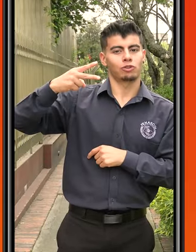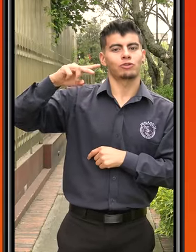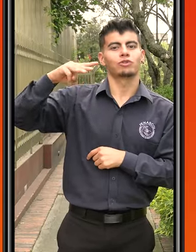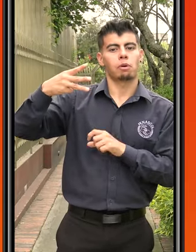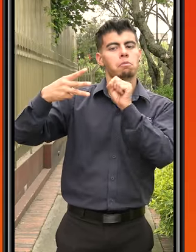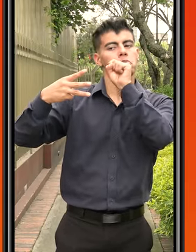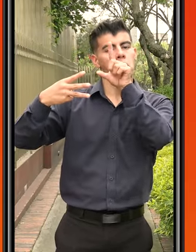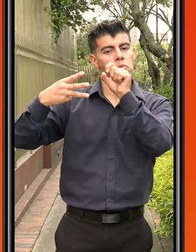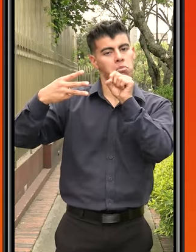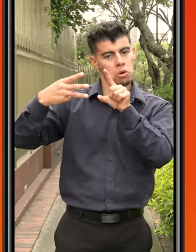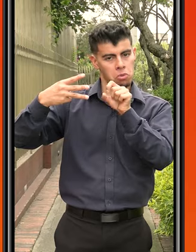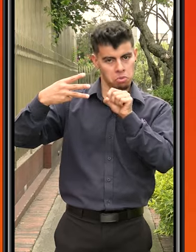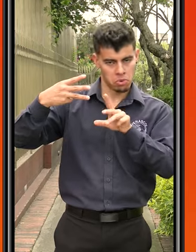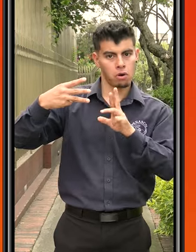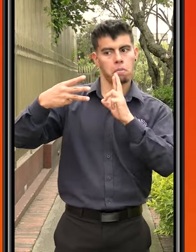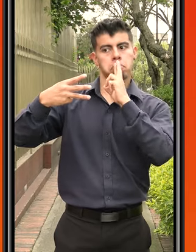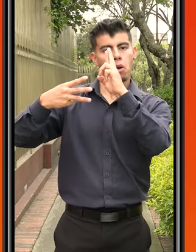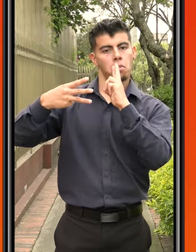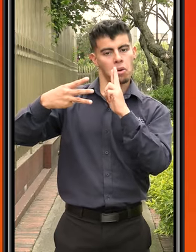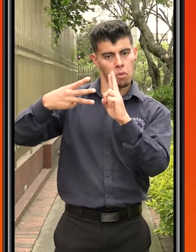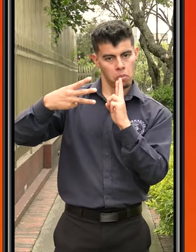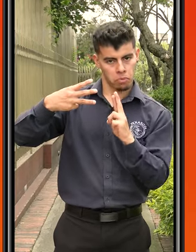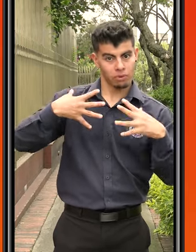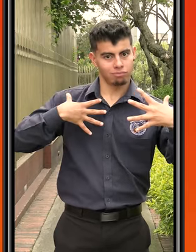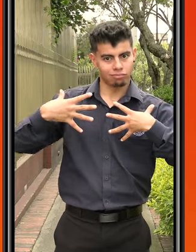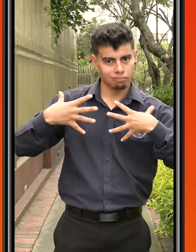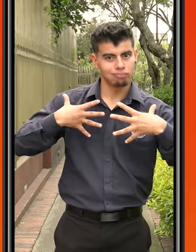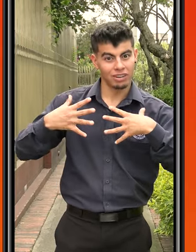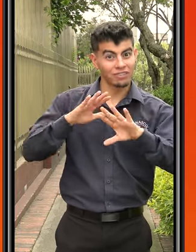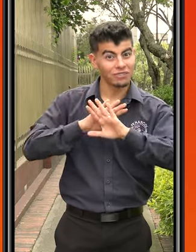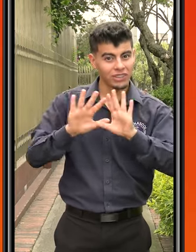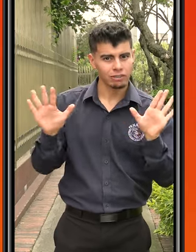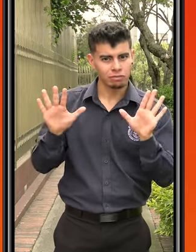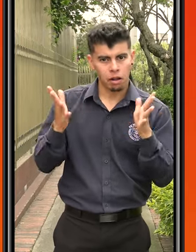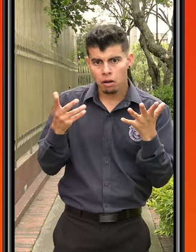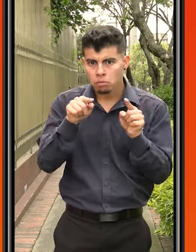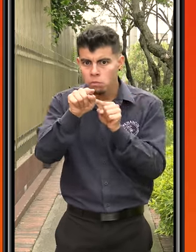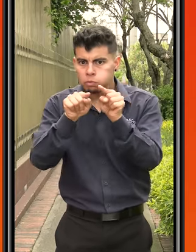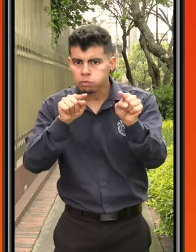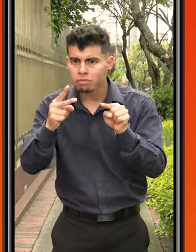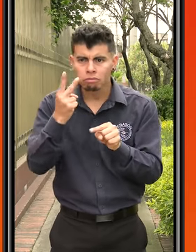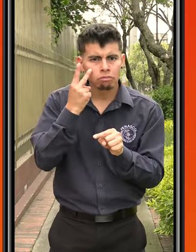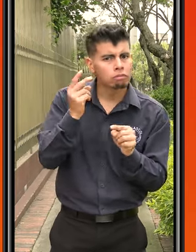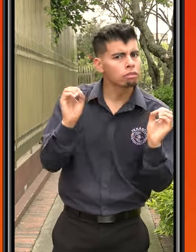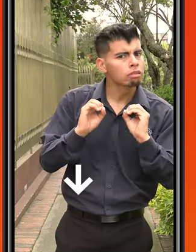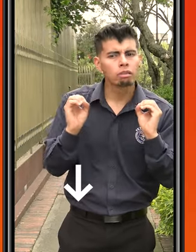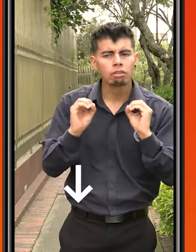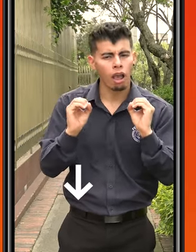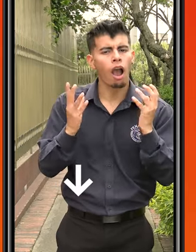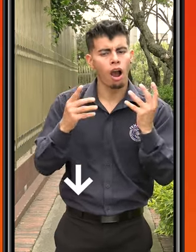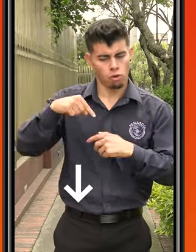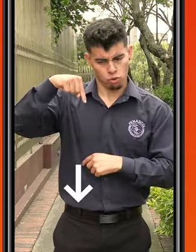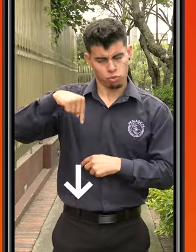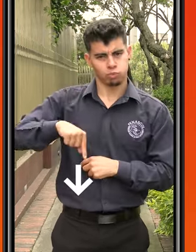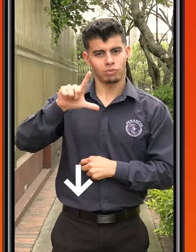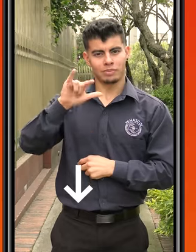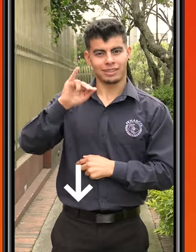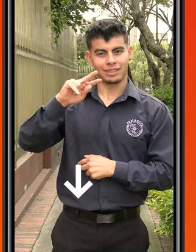preguntas, sus respuestas y su dramatización respectiva, si no los has visto puedes ir al link en la parte inferior y acceder a ellos, o